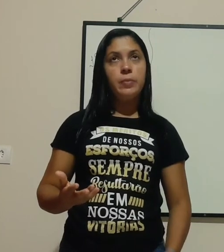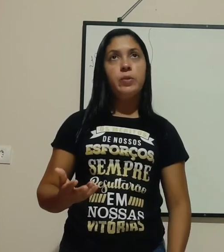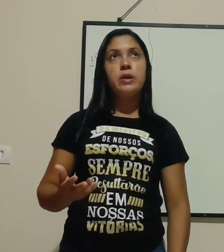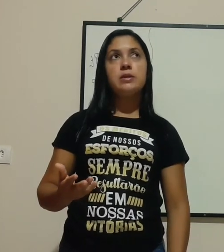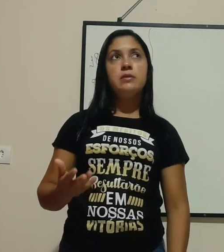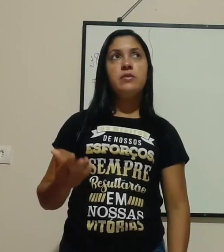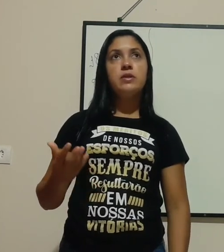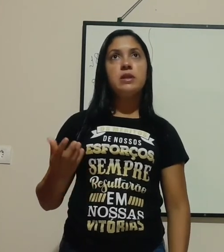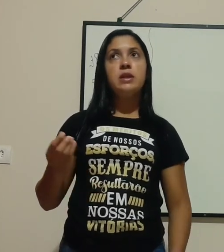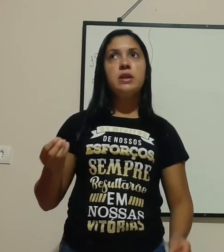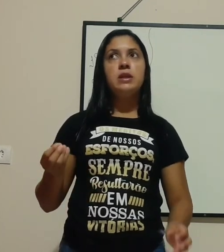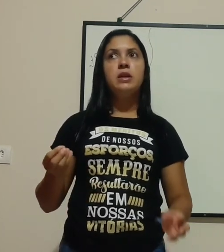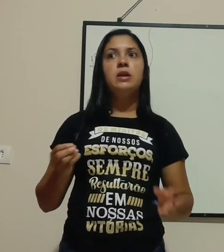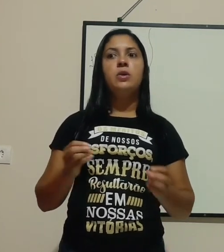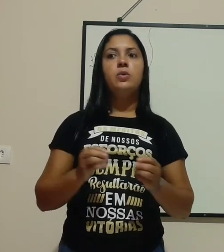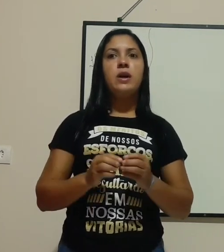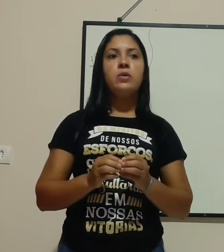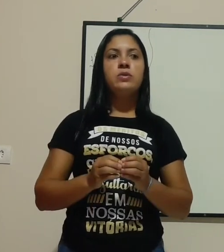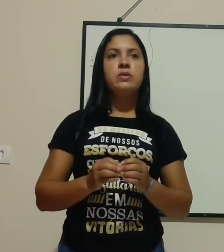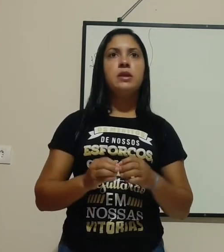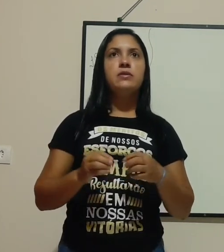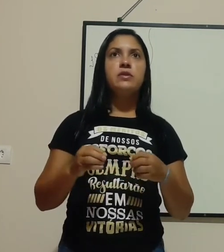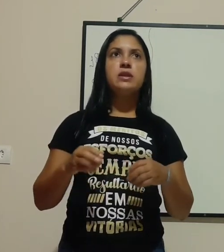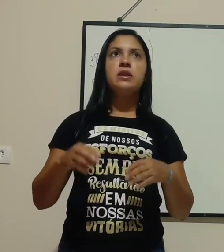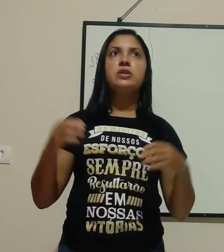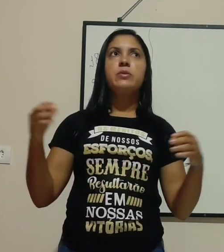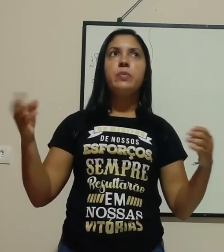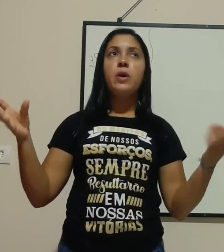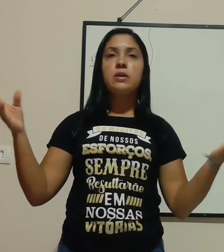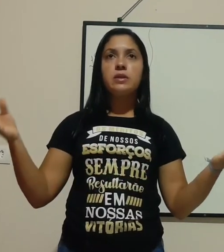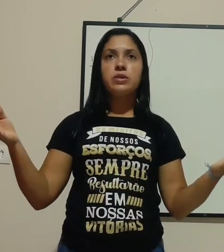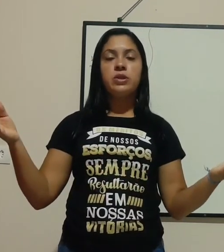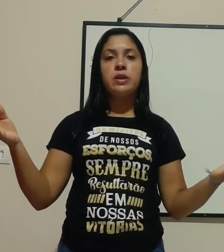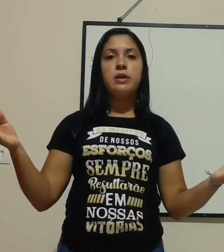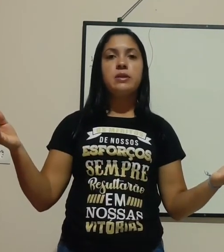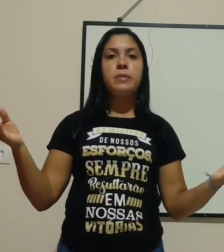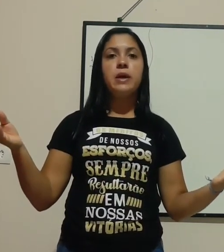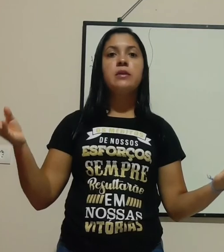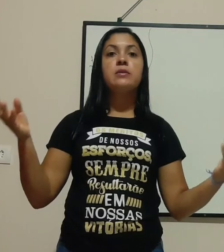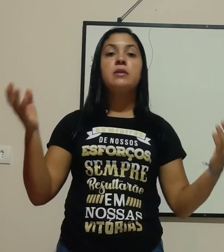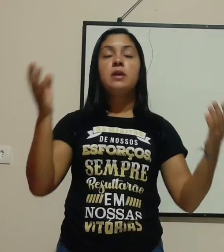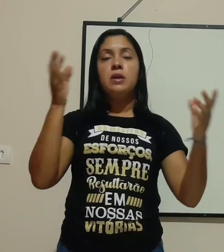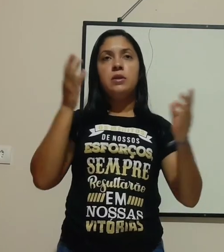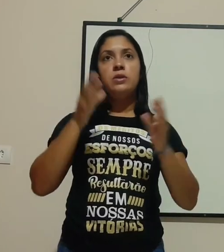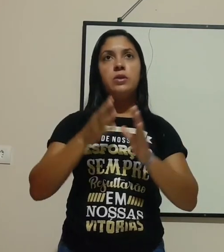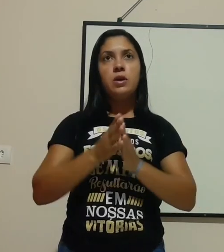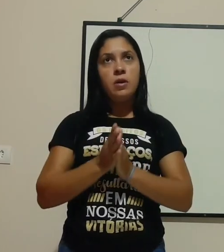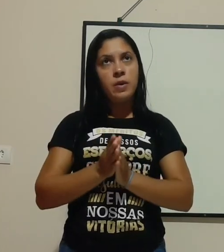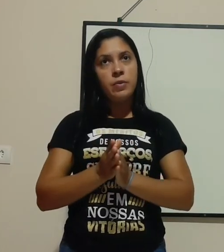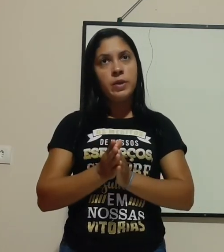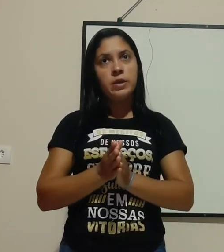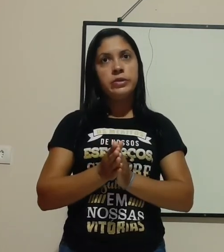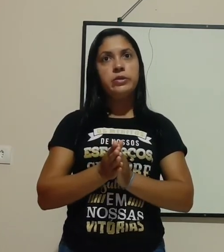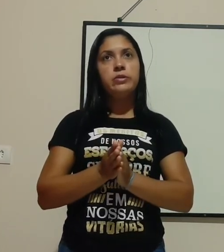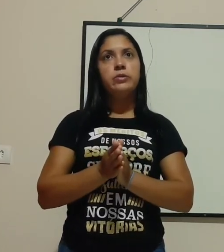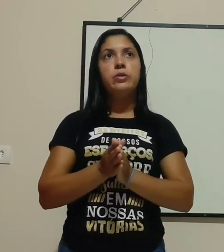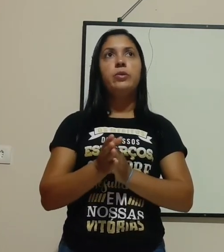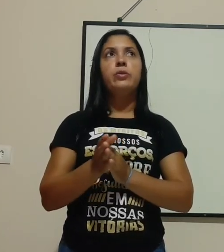né, porque se você liga o ar-condicionado e você deixa portas e janelas abertas, normalmente ou